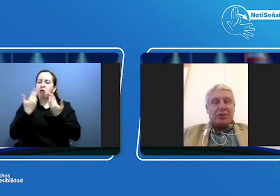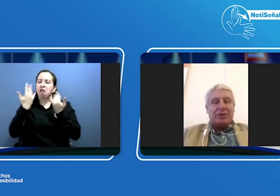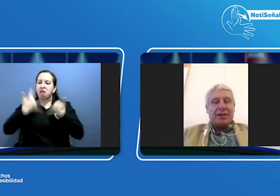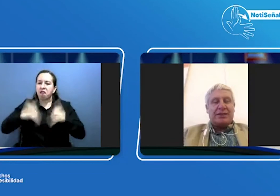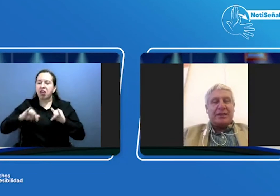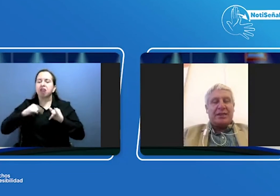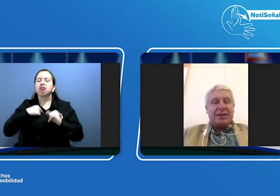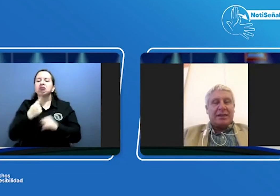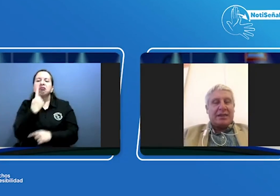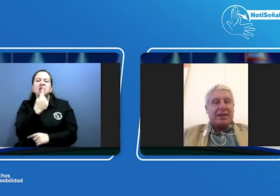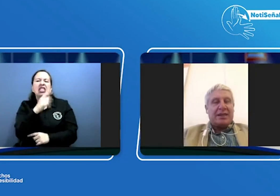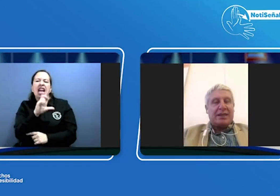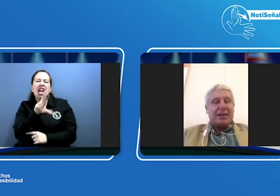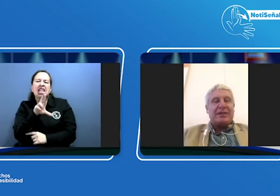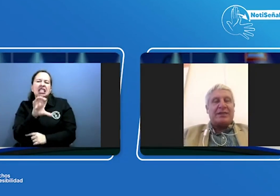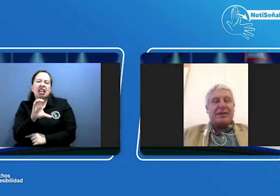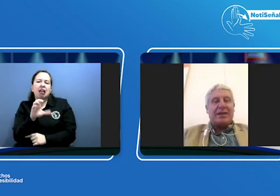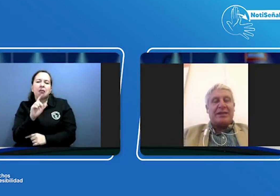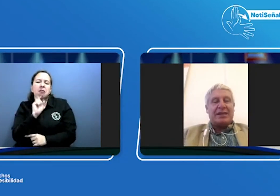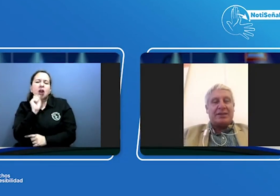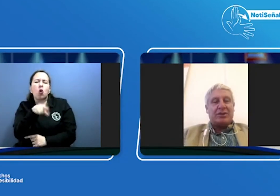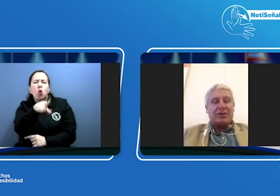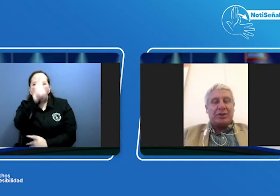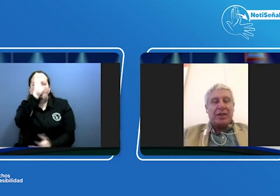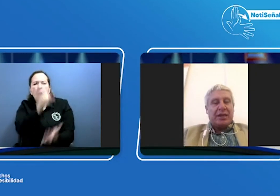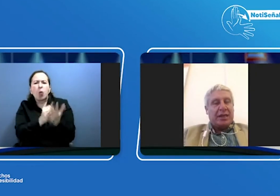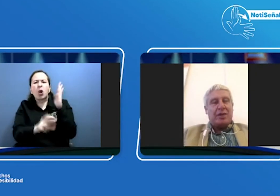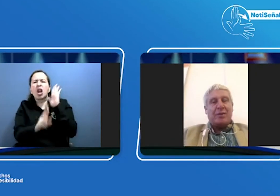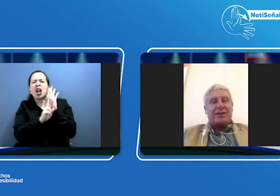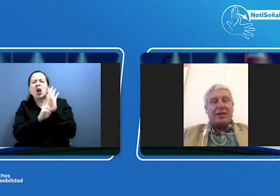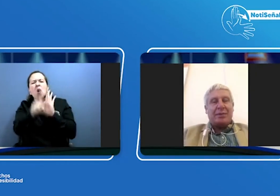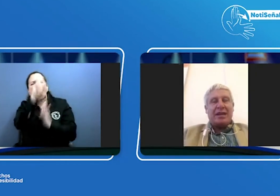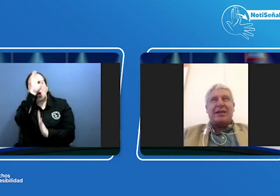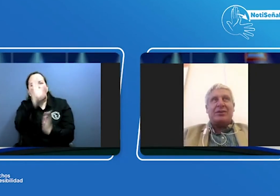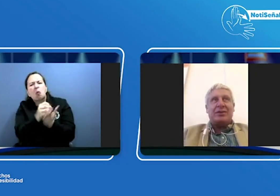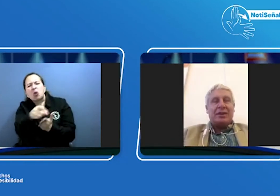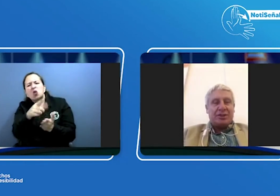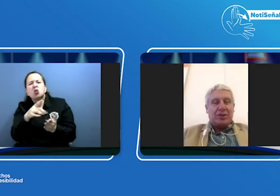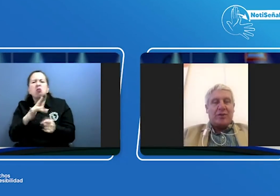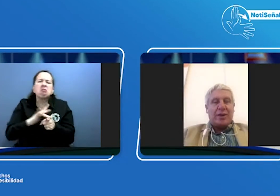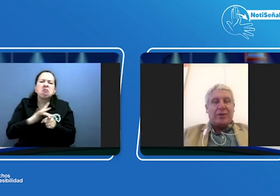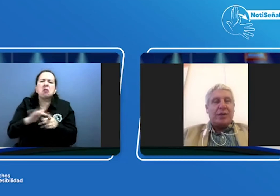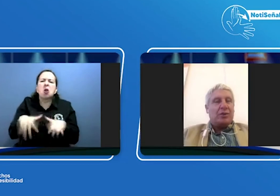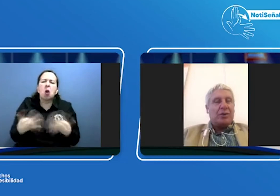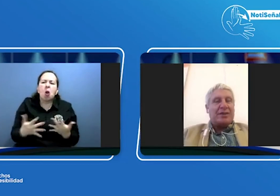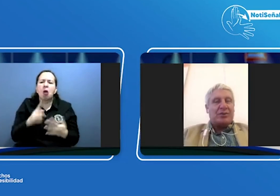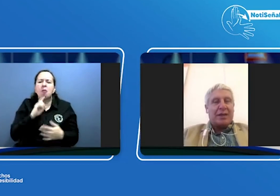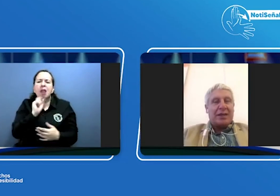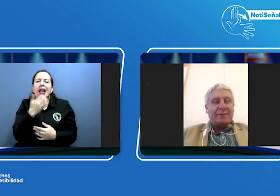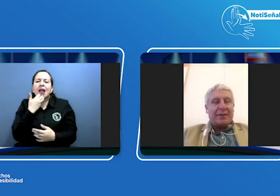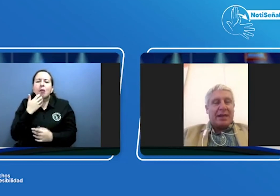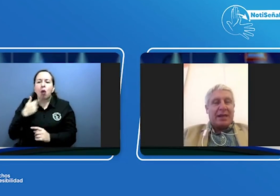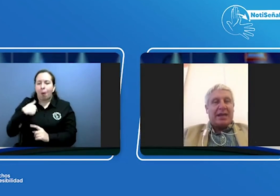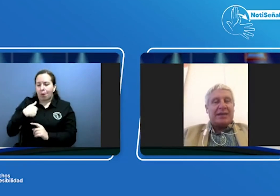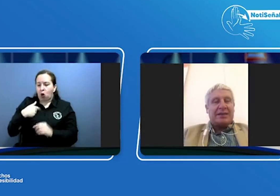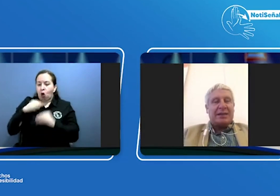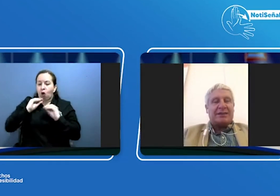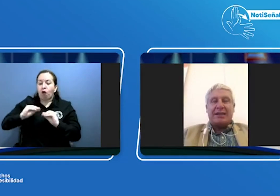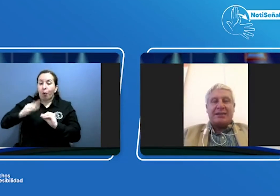un CRC que pensaba de esa resolución y cómo la estaban aplicando si hoy fuera un alumno de mi escuela a ese CRC